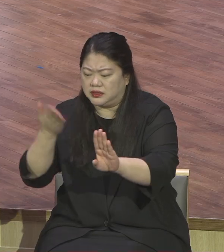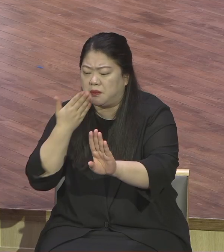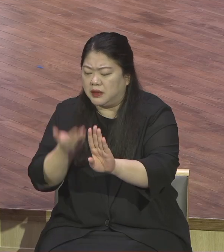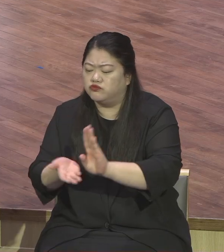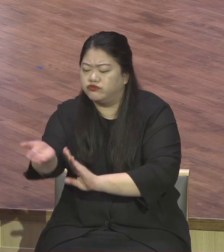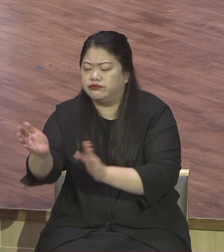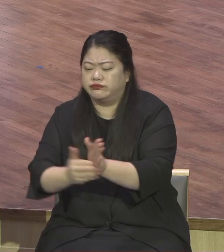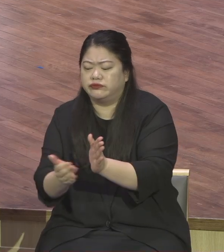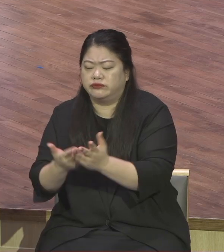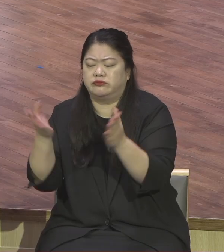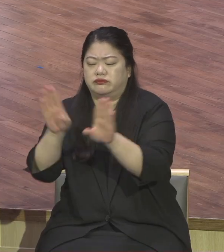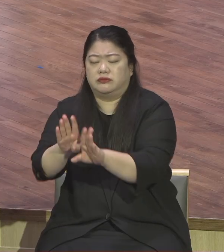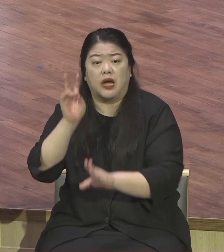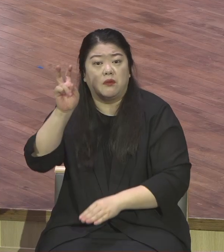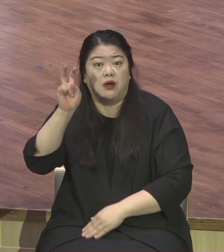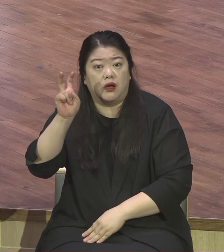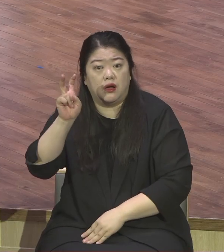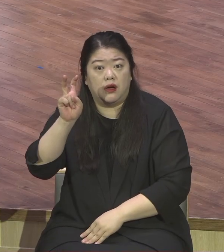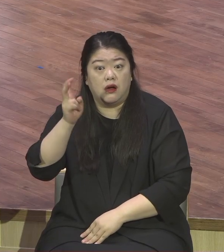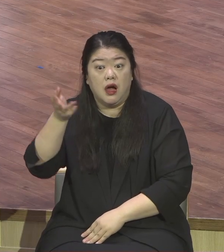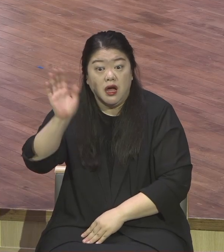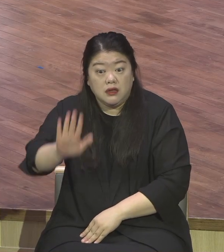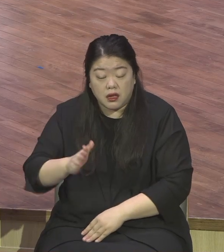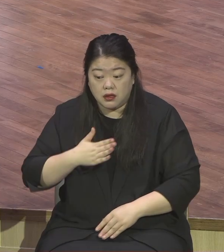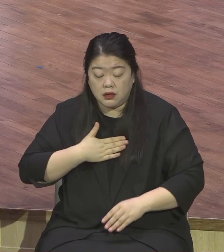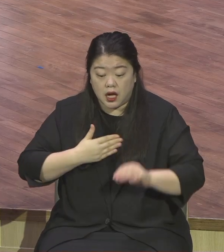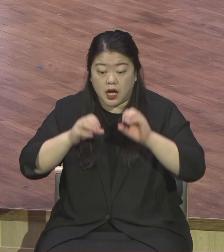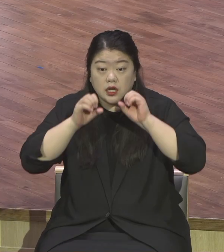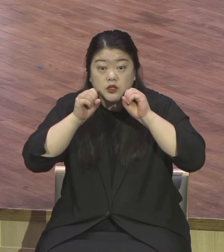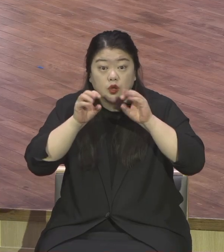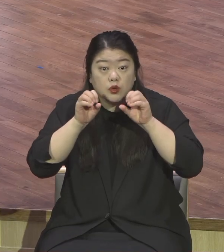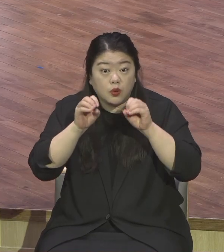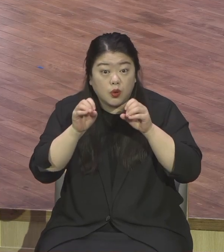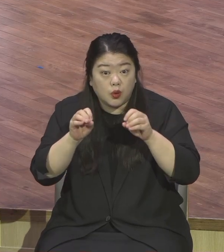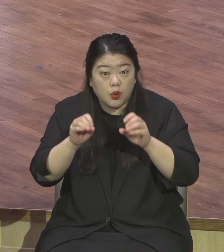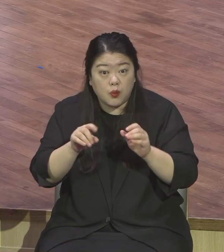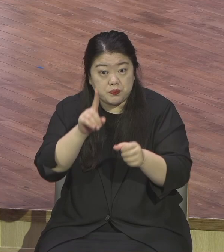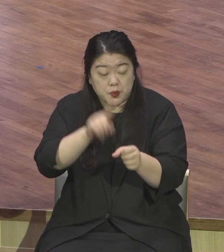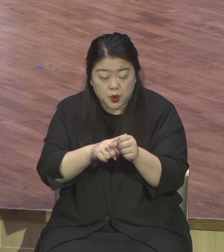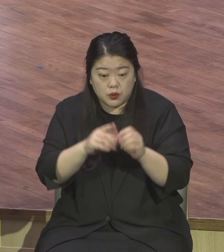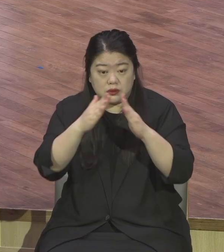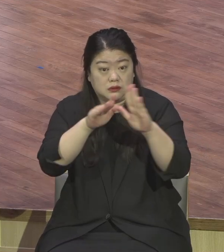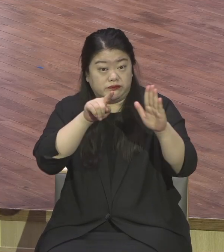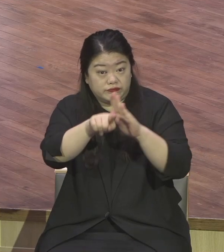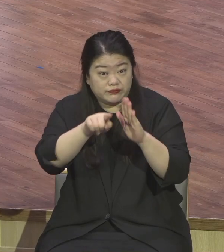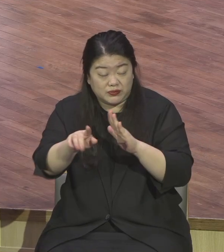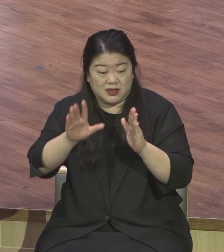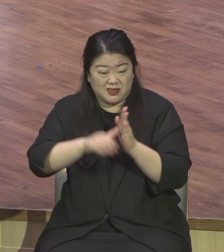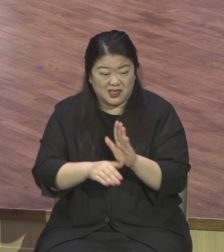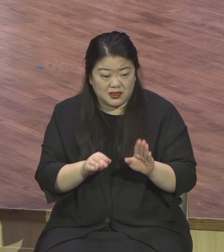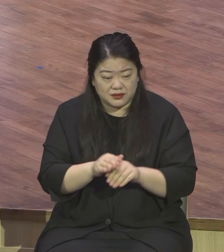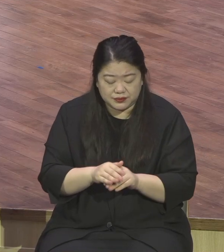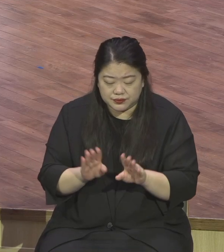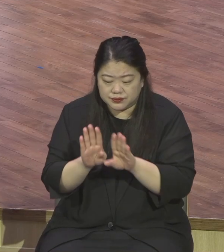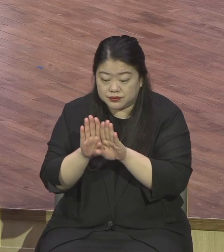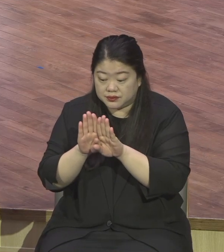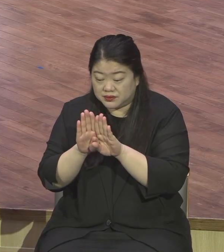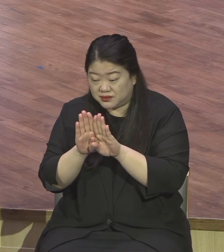문 두드리고 전도하라면 밖에서 소중을 부어. 그 정도는 참을 수 있어요. 자논신 막